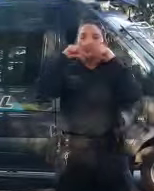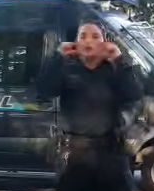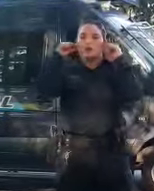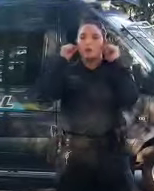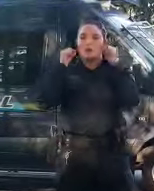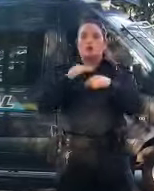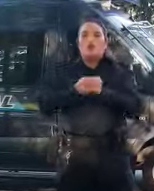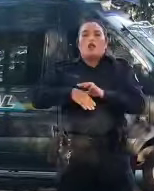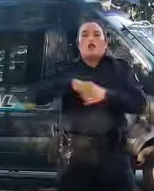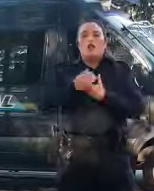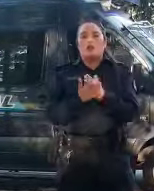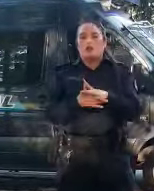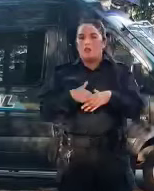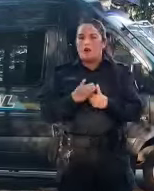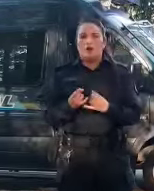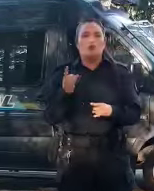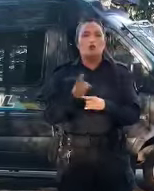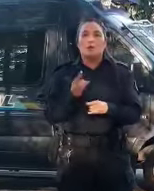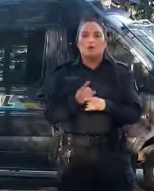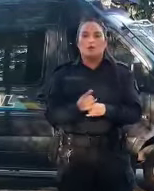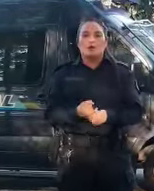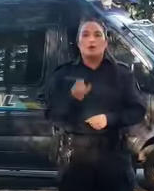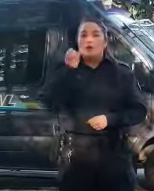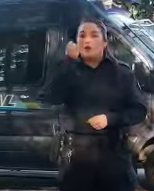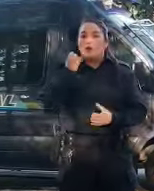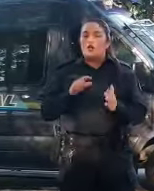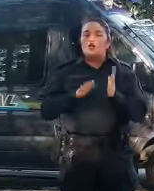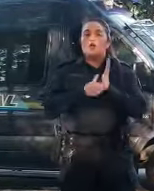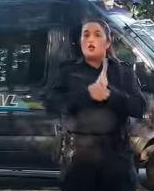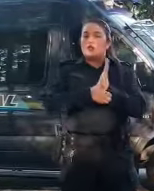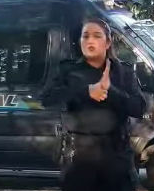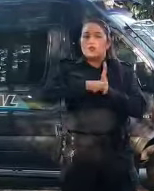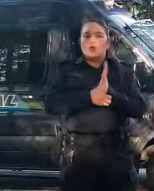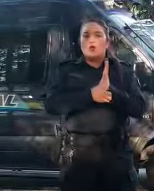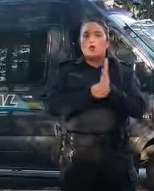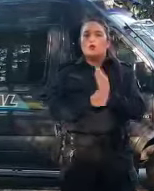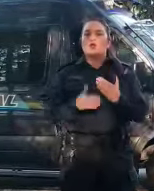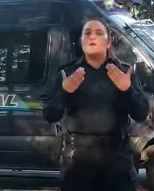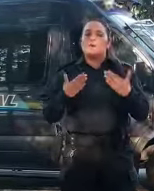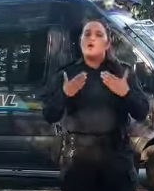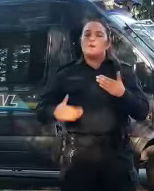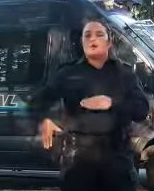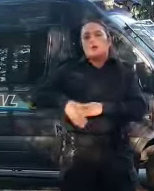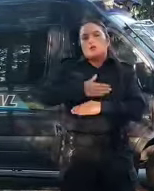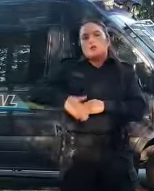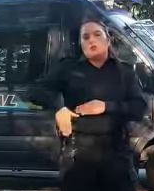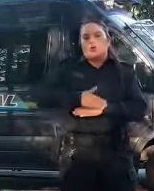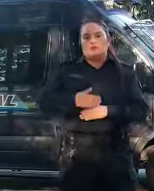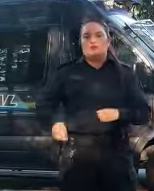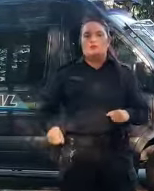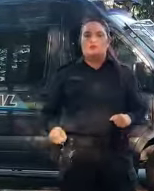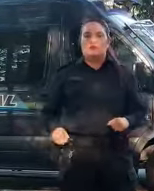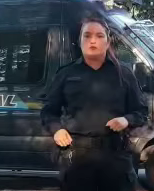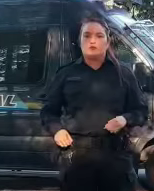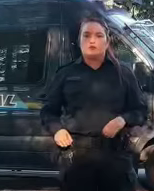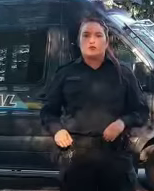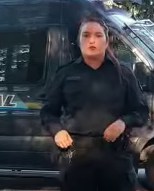lavarse las manos y no dejen de llevar la documentación necesaria para poder circular. Cuidarte